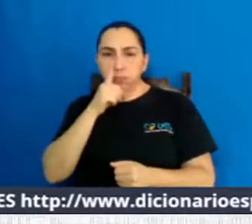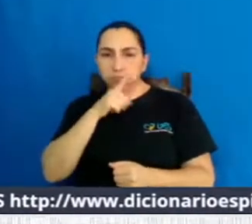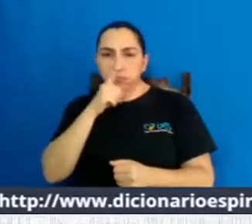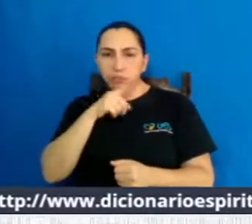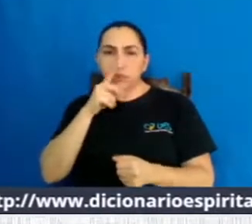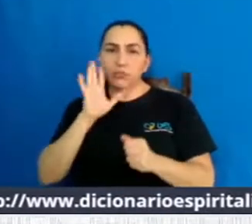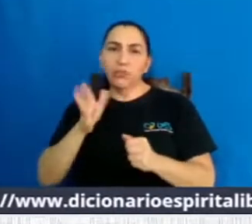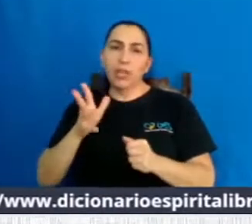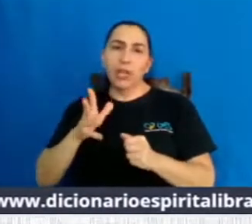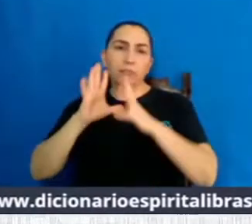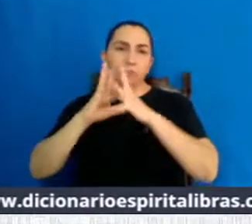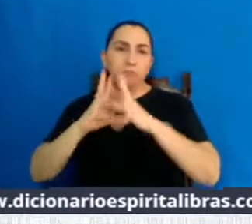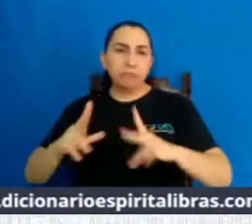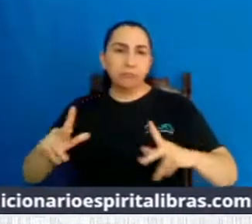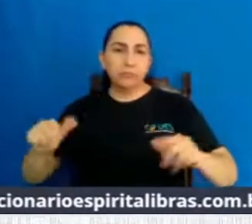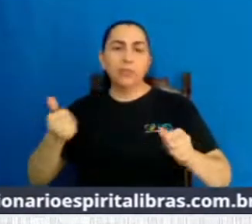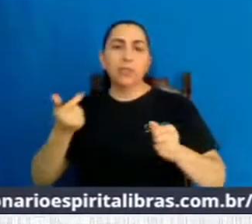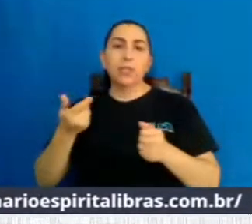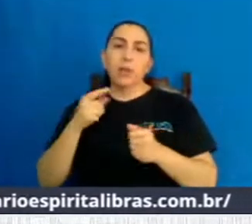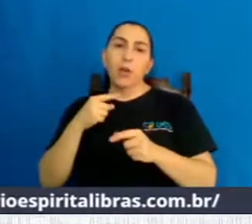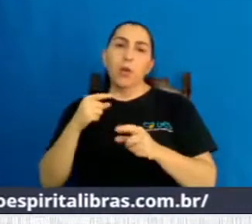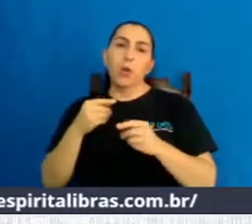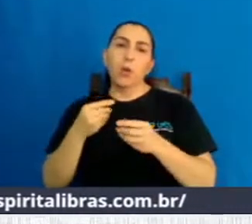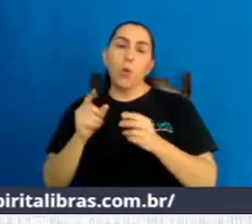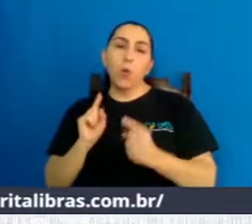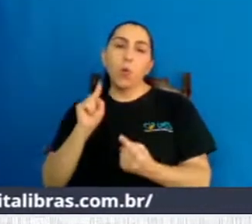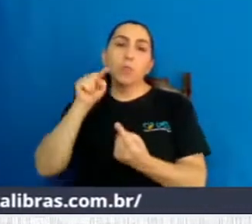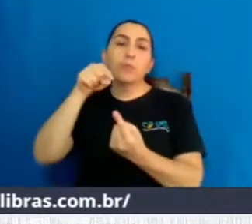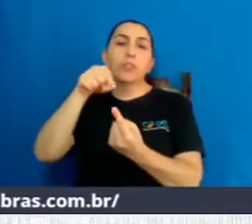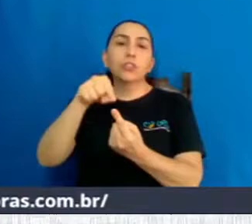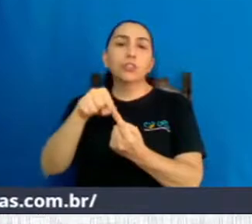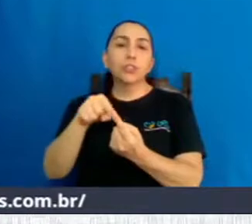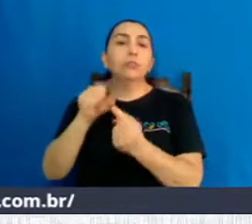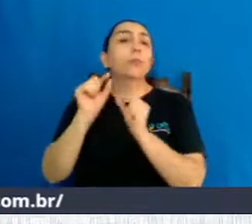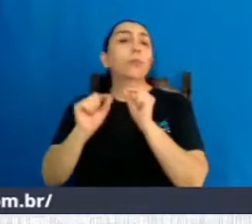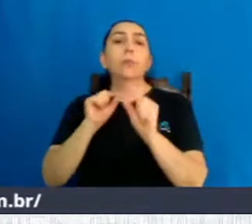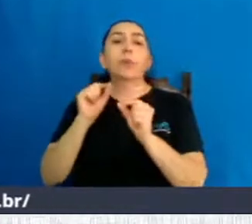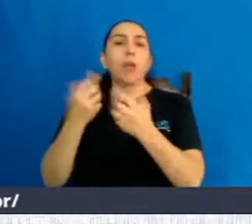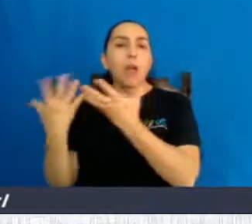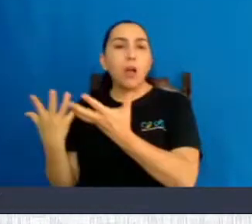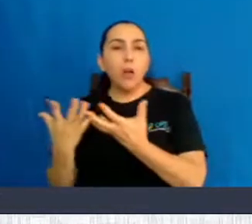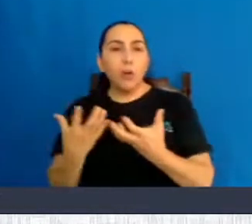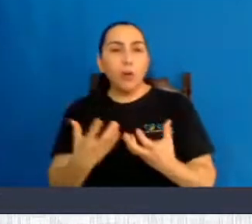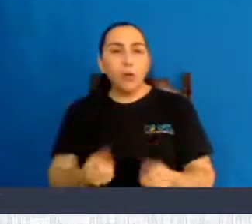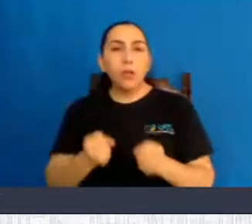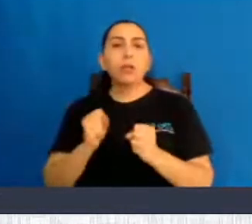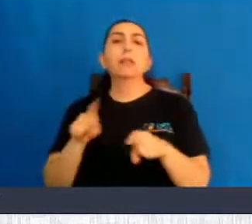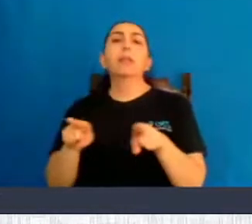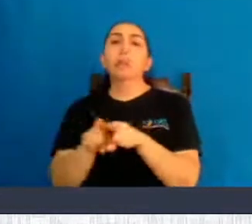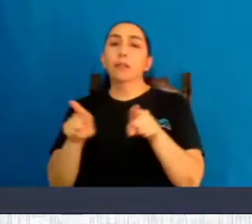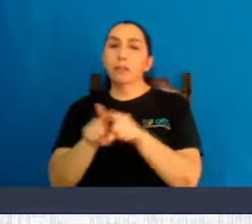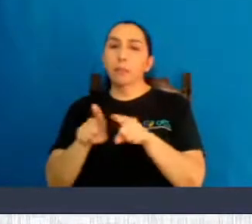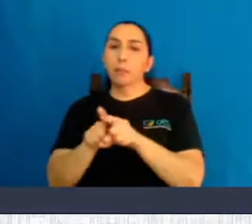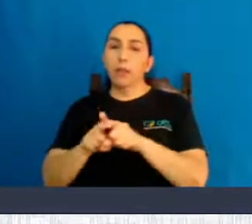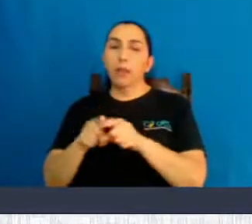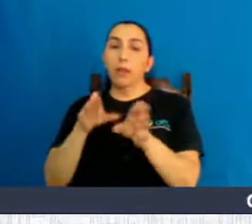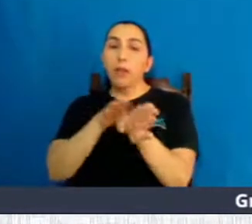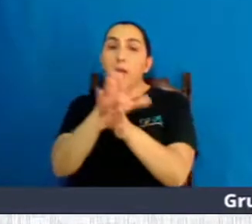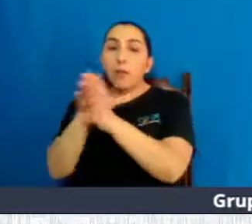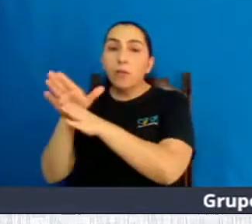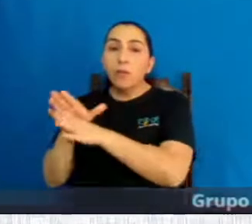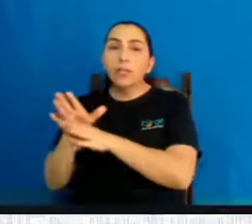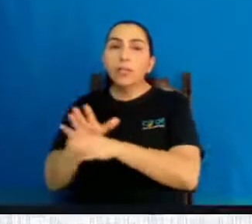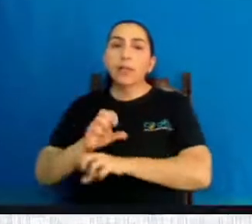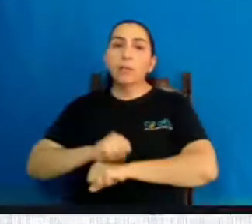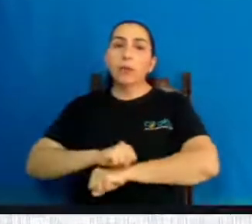jamais é condenar, mas, sobretudo, de acolher, mas temos o dever de esclarecer para que evitemos que isso continue acontecendo,